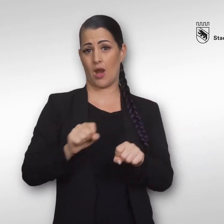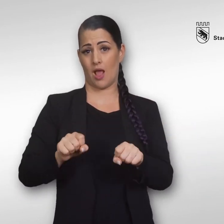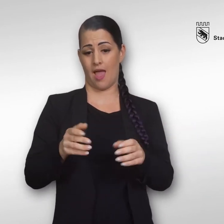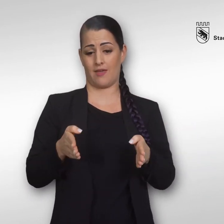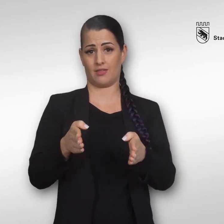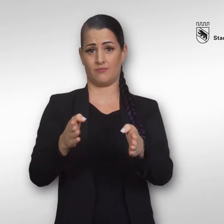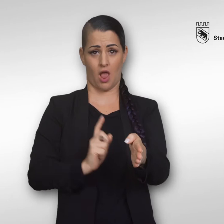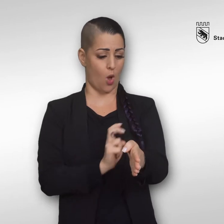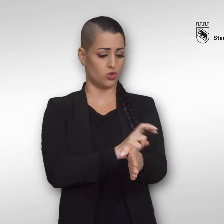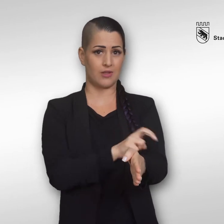-Schwumm.